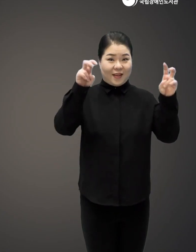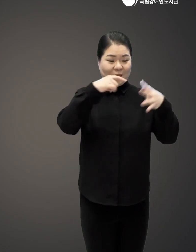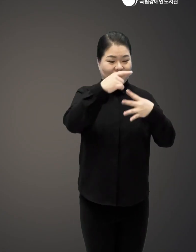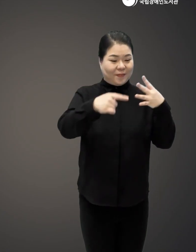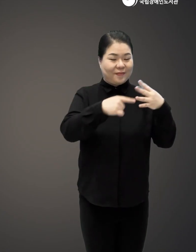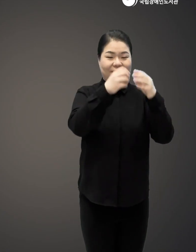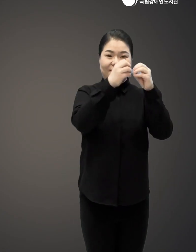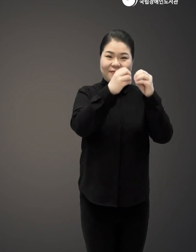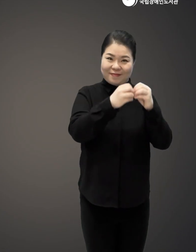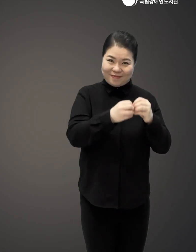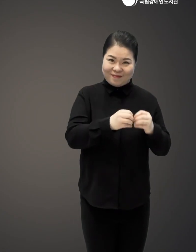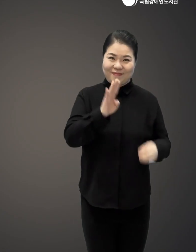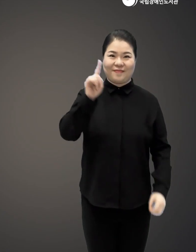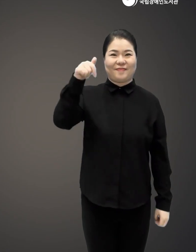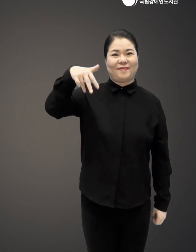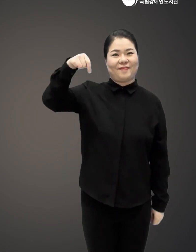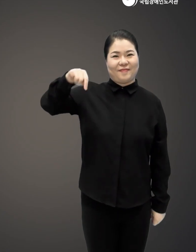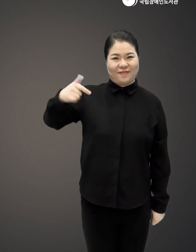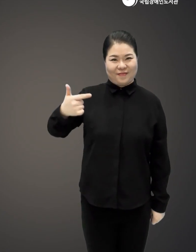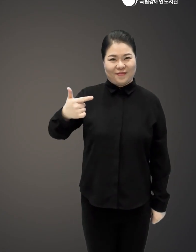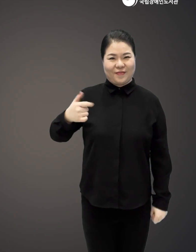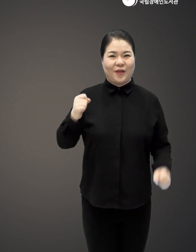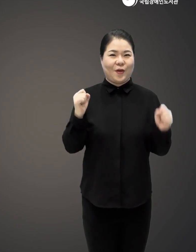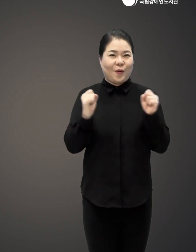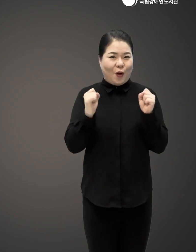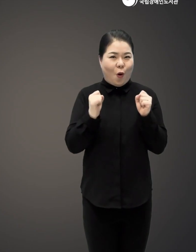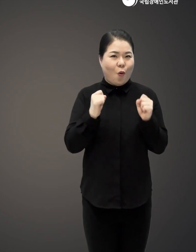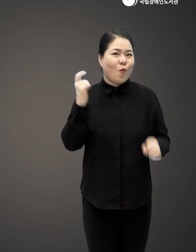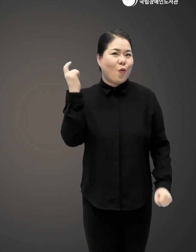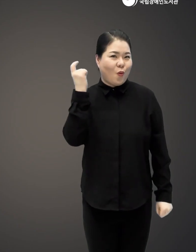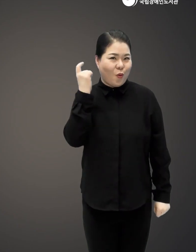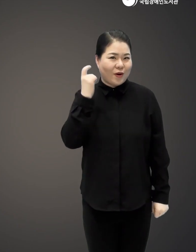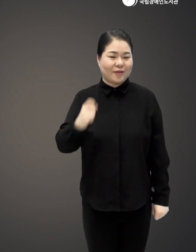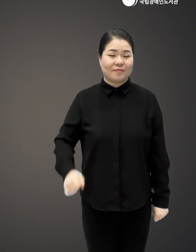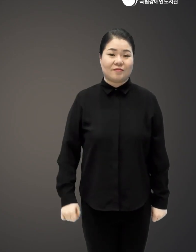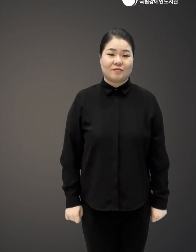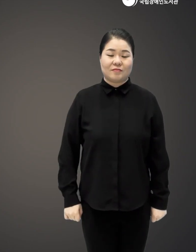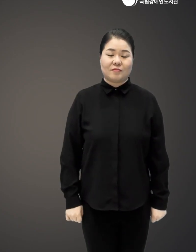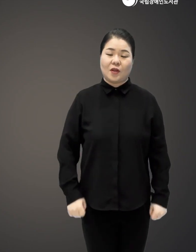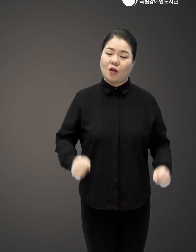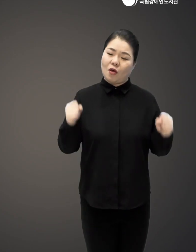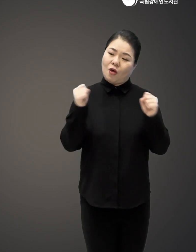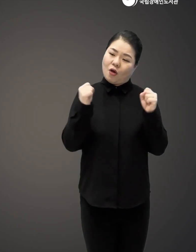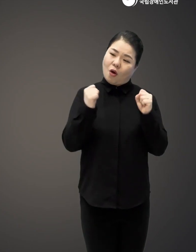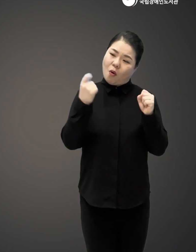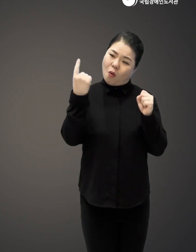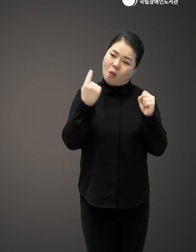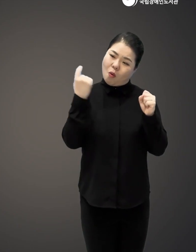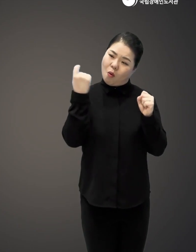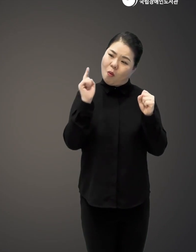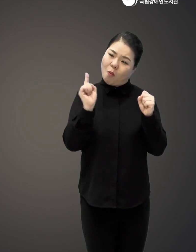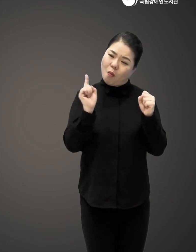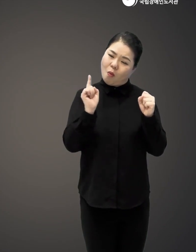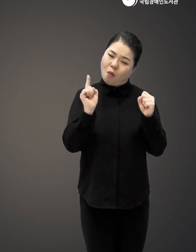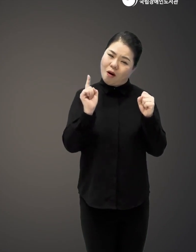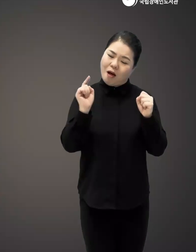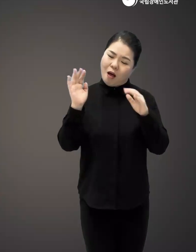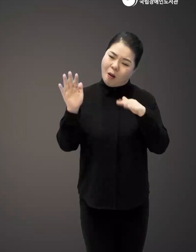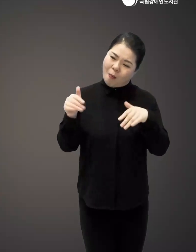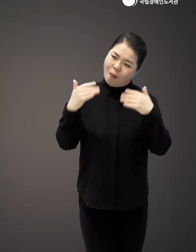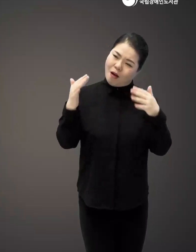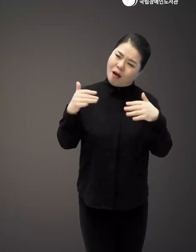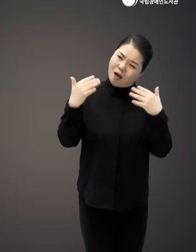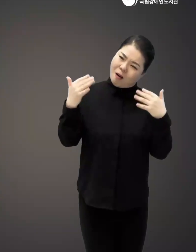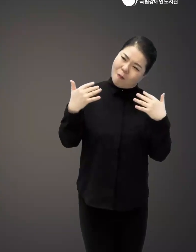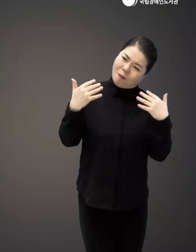계절산문 박준 겨울소리 겨울이 오는 소리는 무엇일까요 불어오는